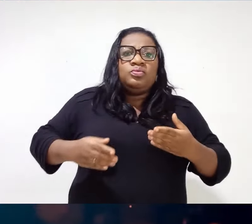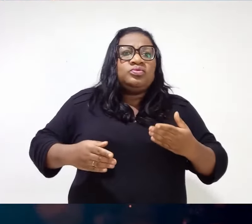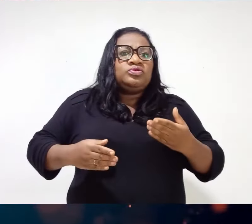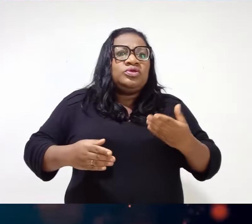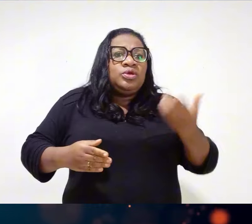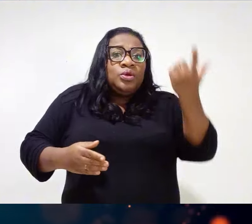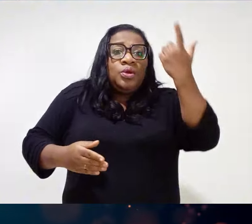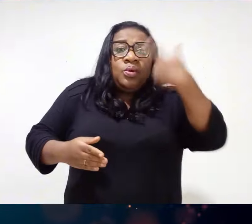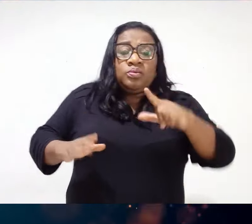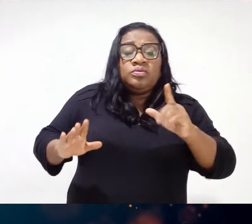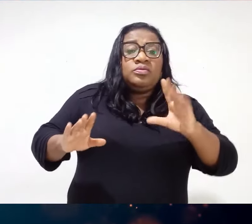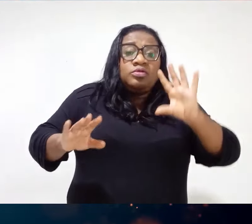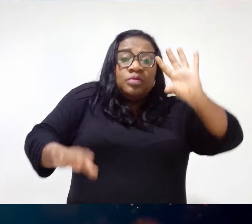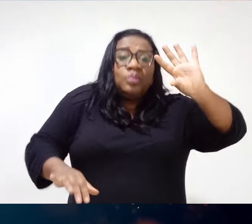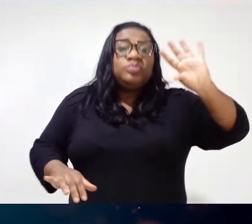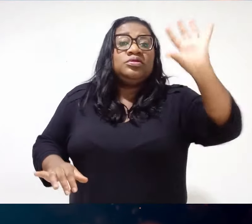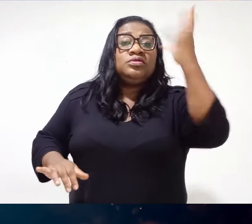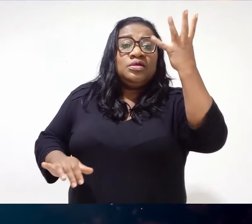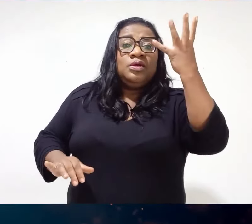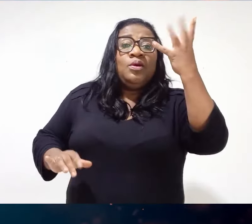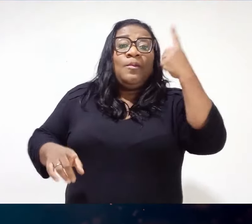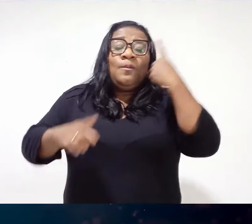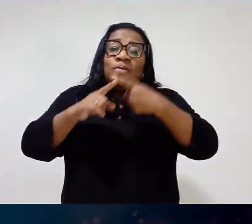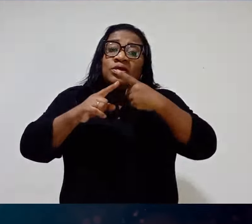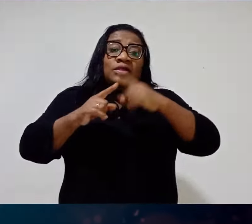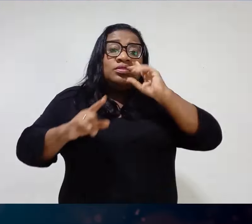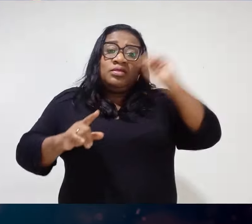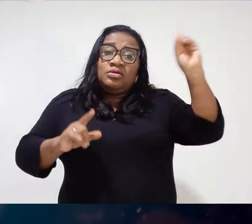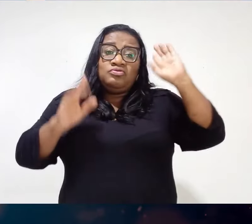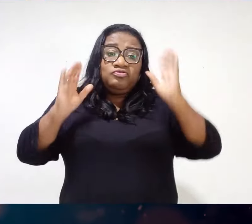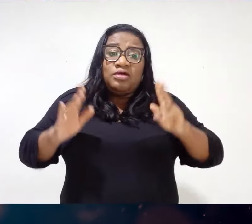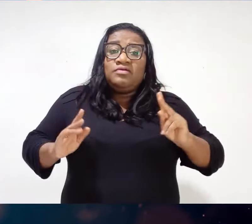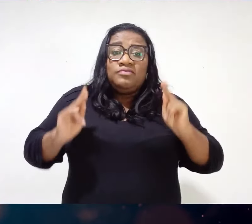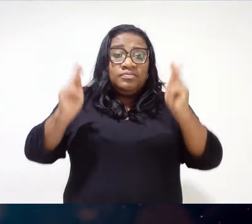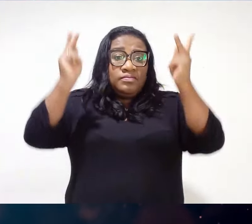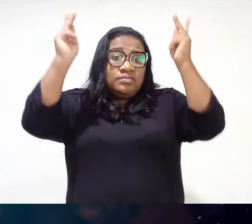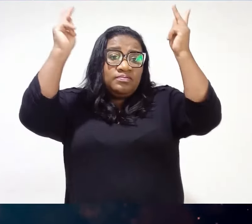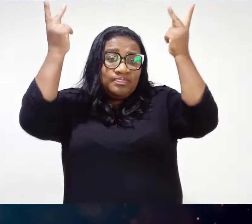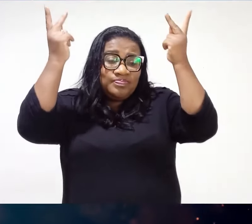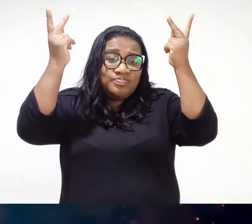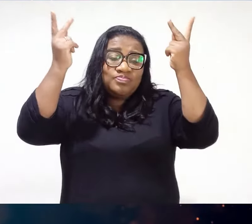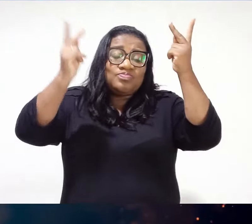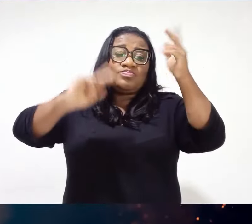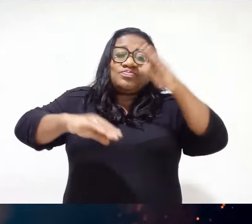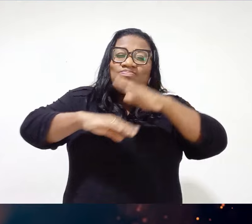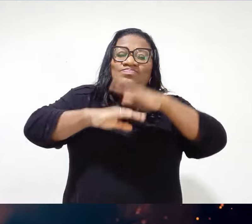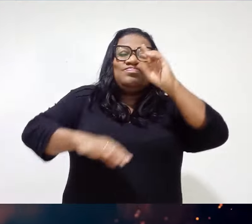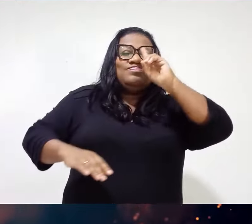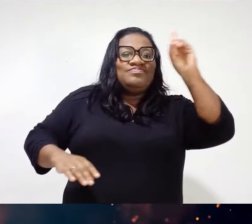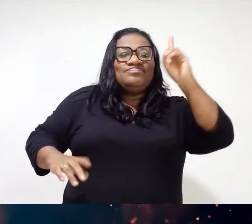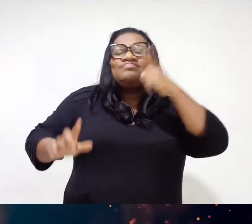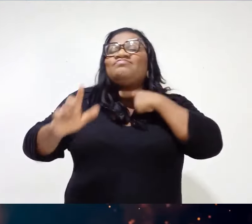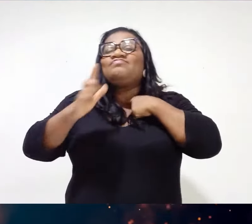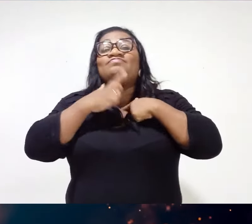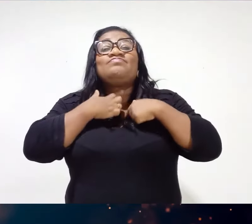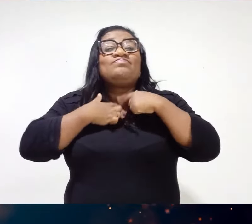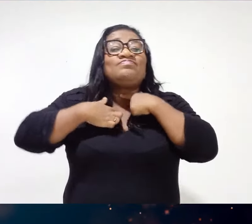chega, né, agora acho que Deus já deu uma surra no capeta Não, Deus tá, ó, irmão, Deus tá com vontade, hein Olha só isso aqui, ó,